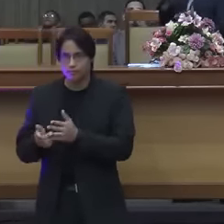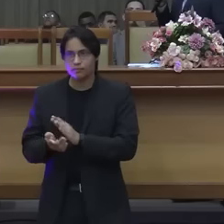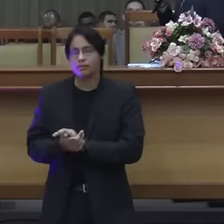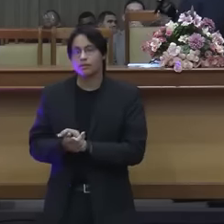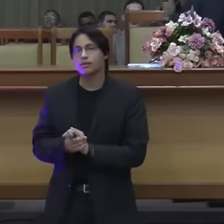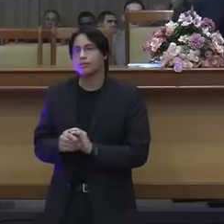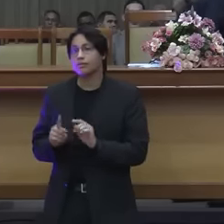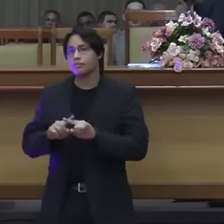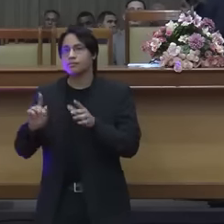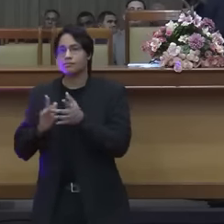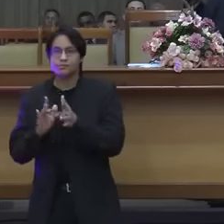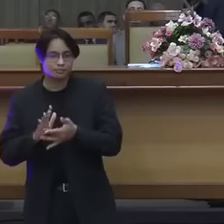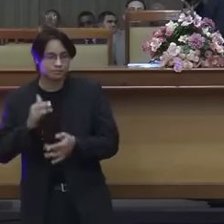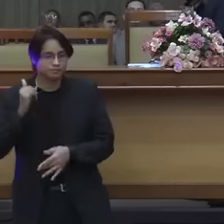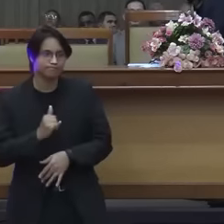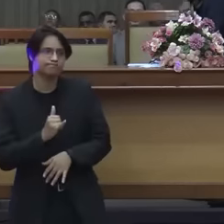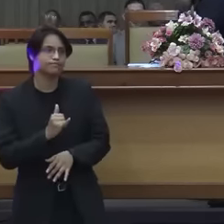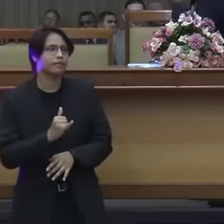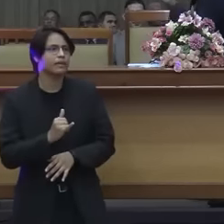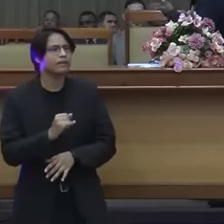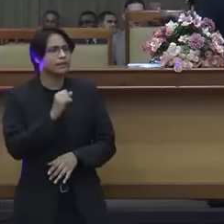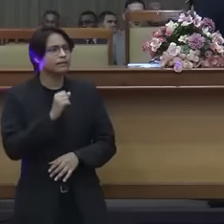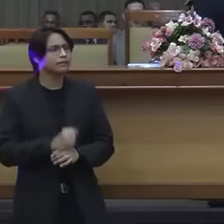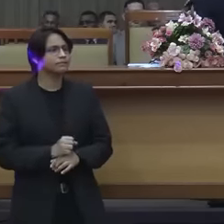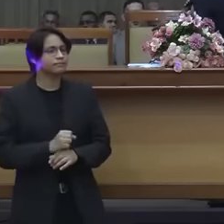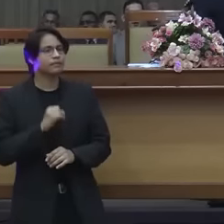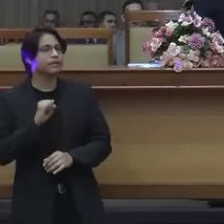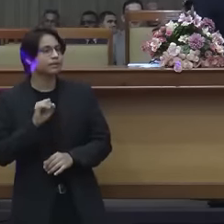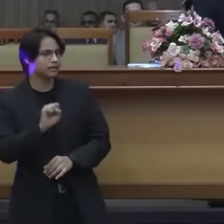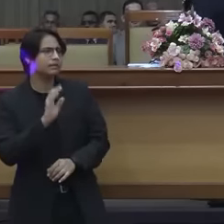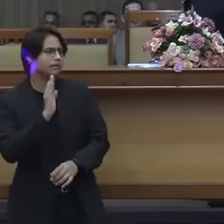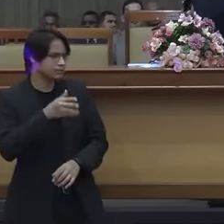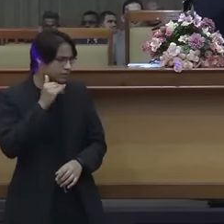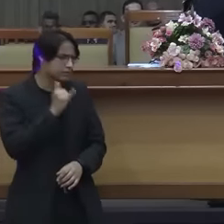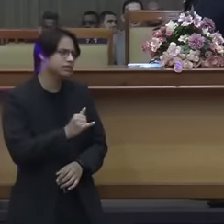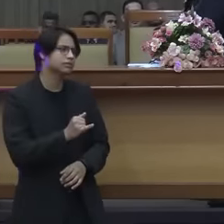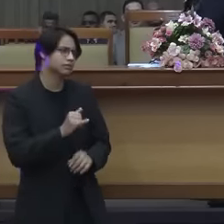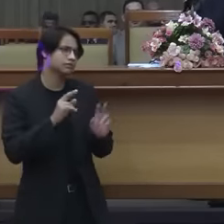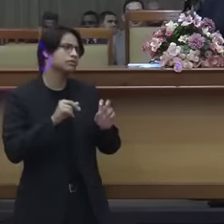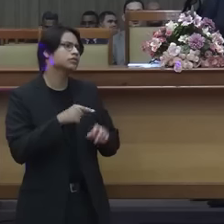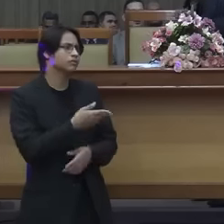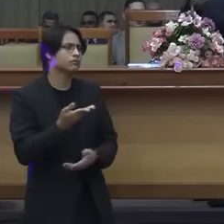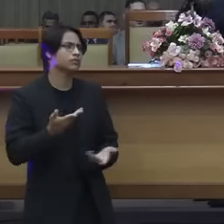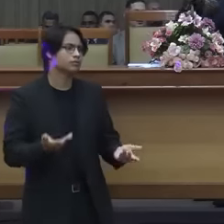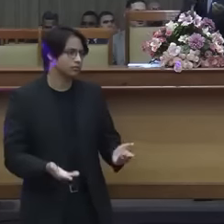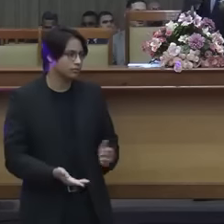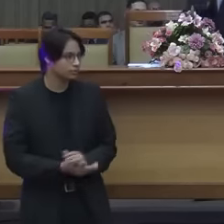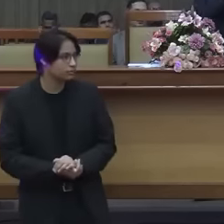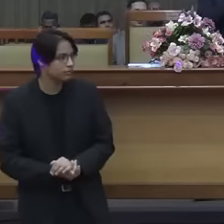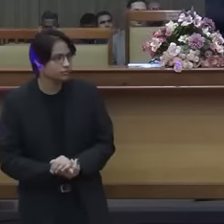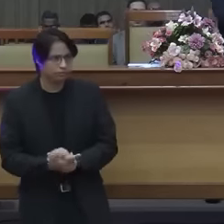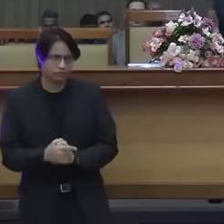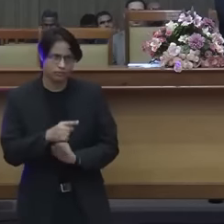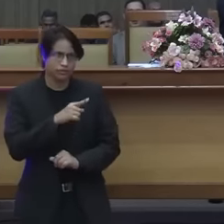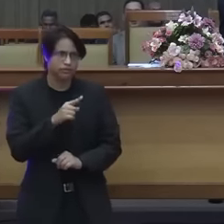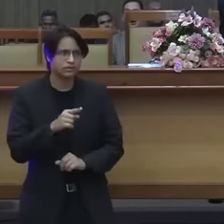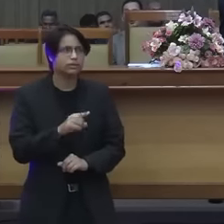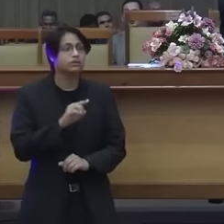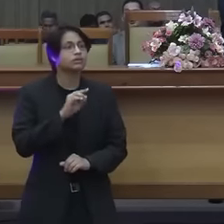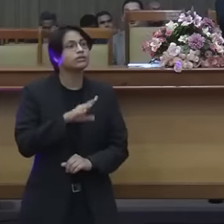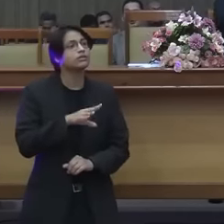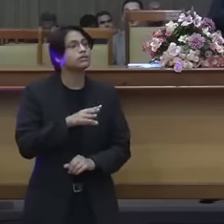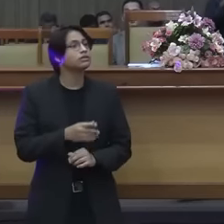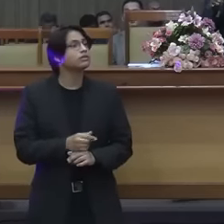bem falou o profeta Isaías acerca de vós, vocês me honram com os